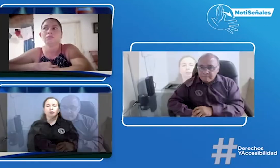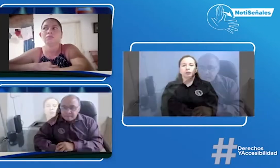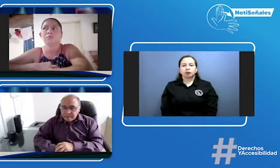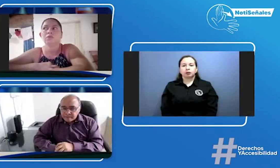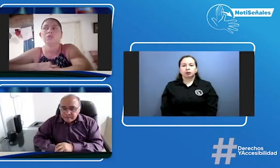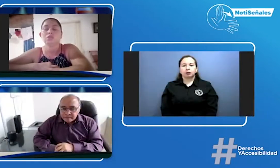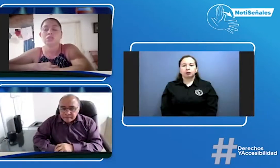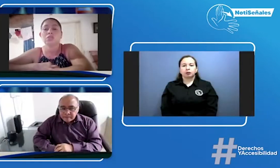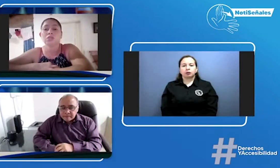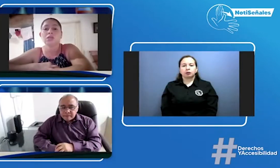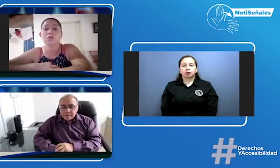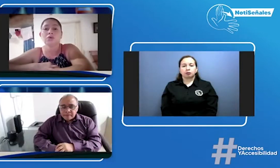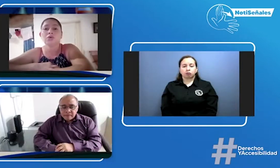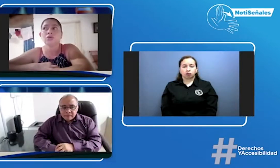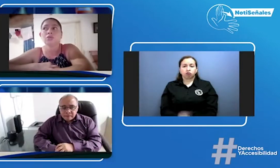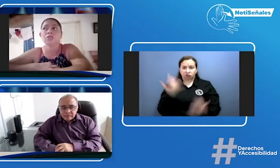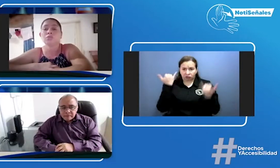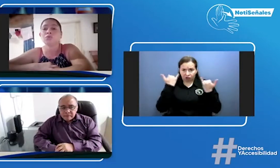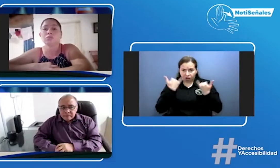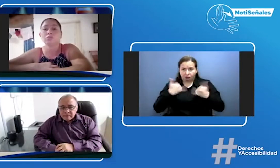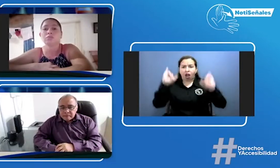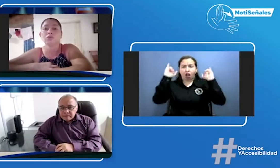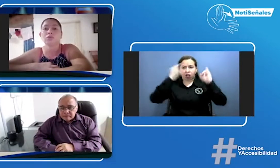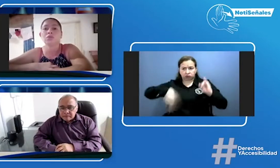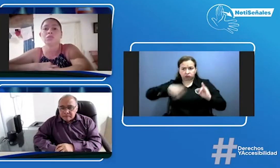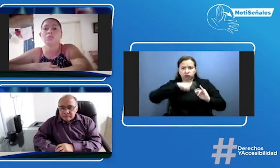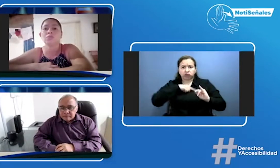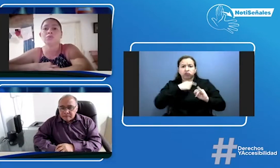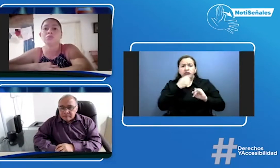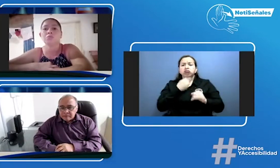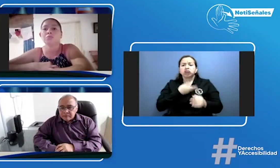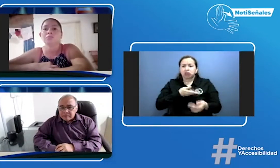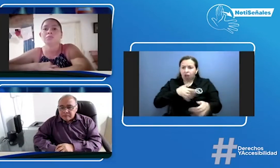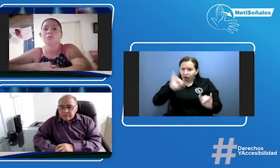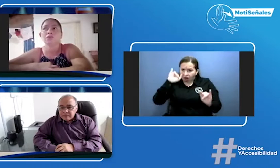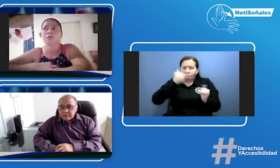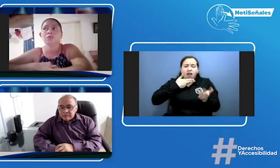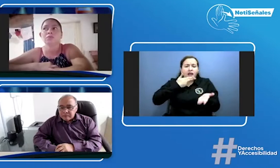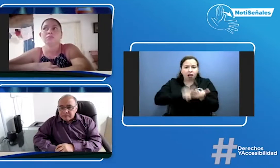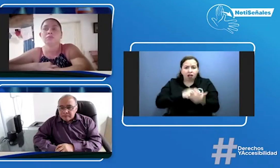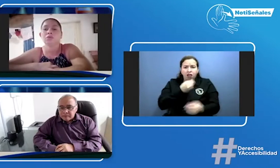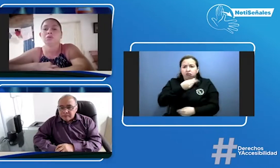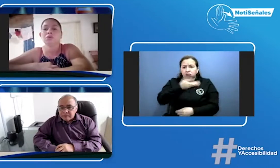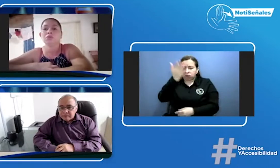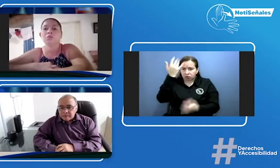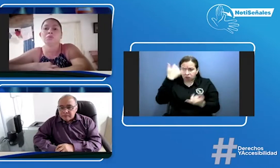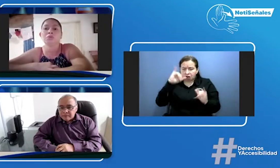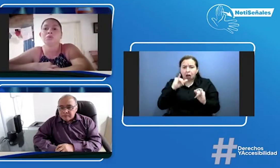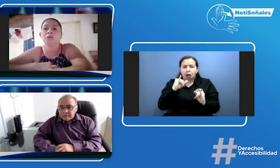Sí, sí, ya nosotros lo hicimos, nosotros lo hicimos y no tuvimos ninguna,